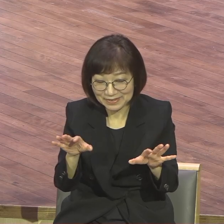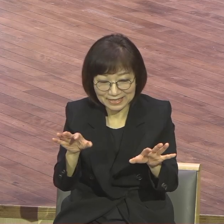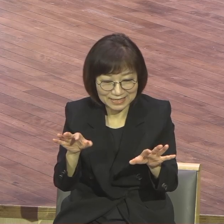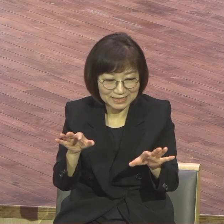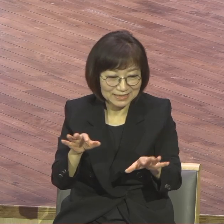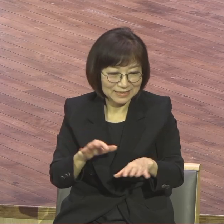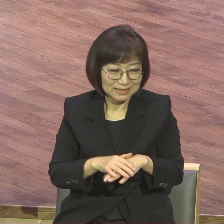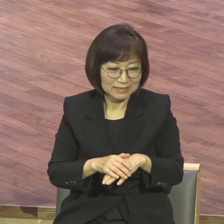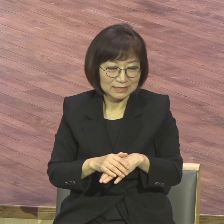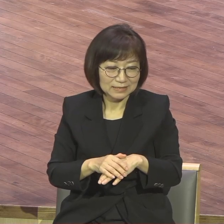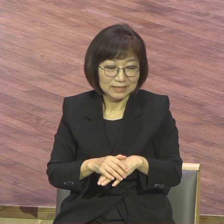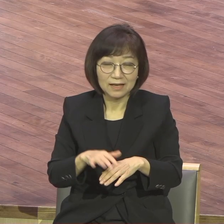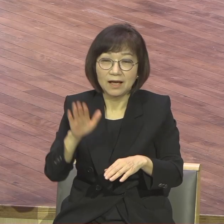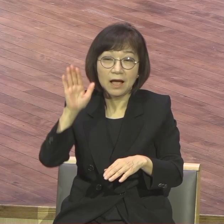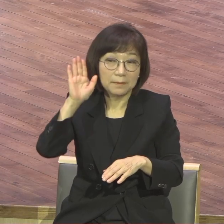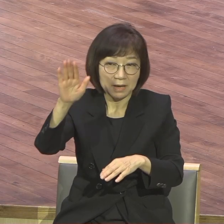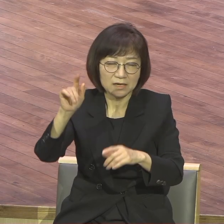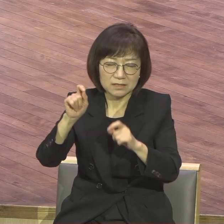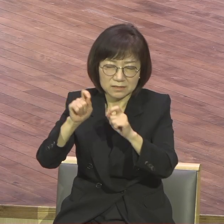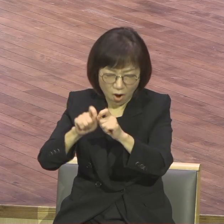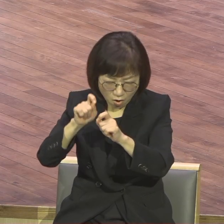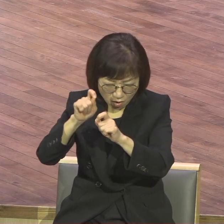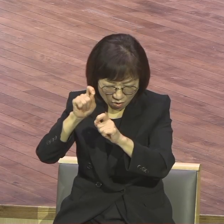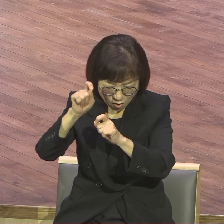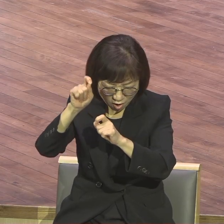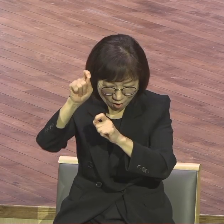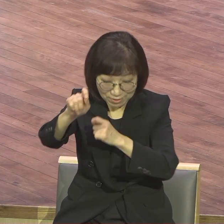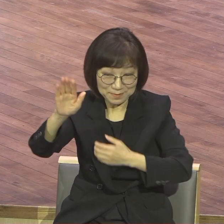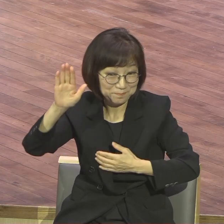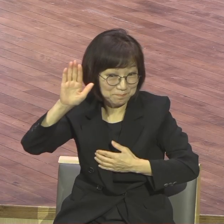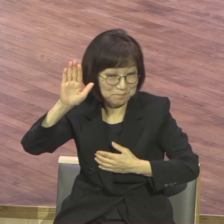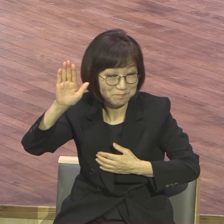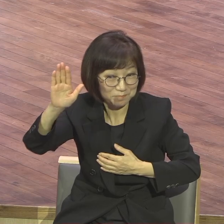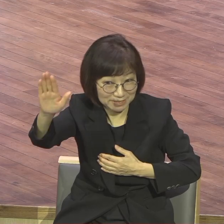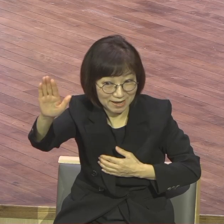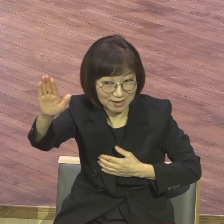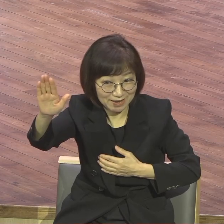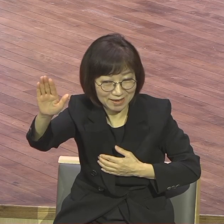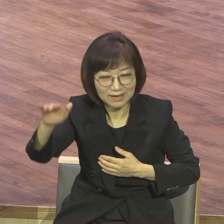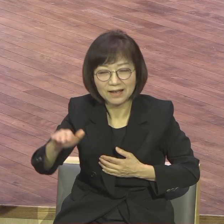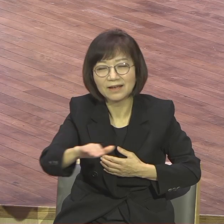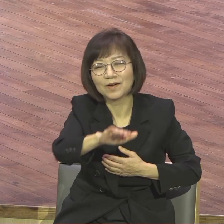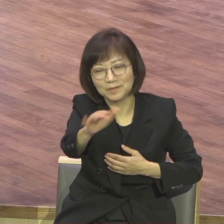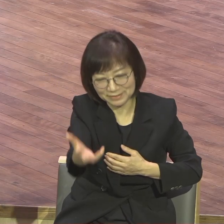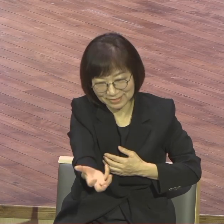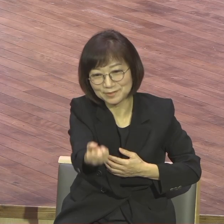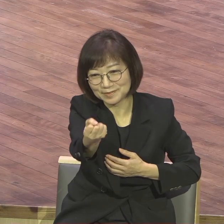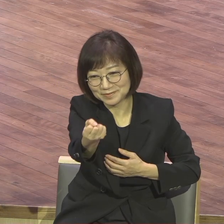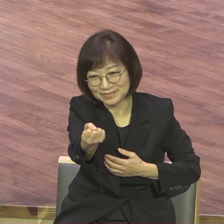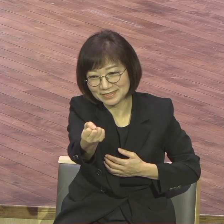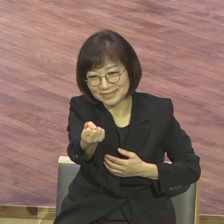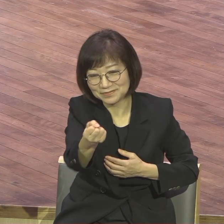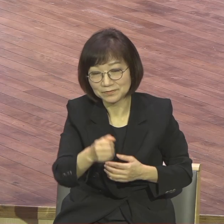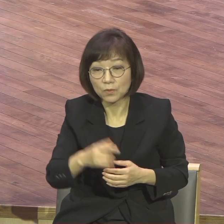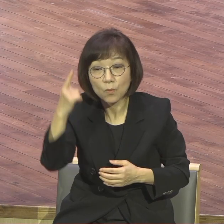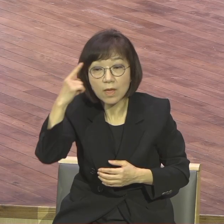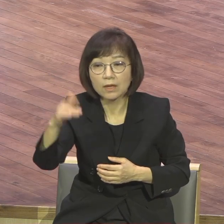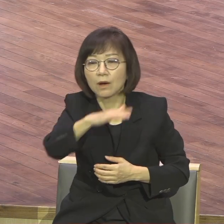영원한 미래가 구원받은 여러분들에게 보장되어 있어요. 미래가. 그래서